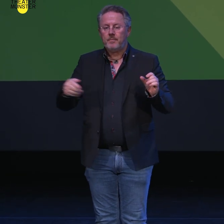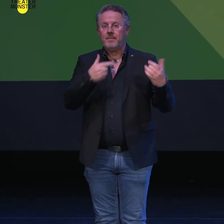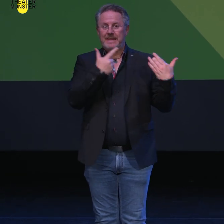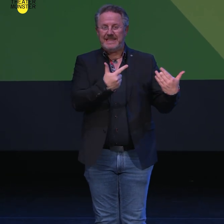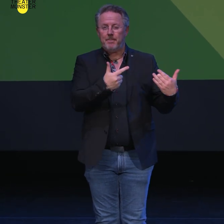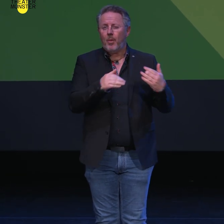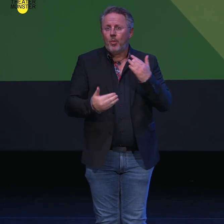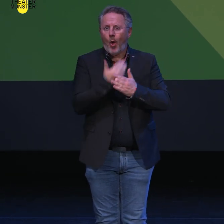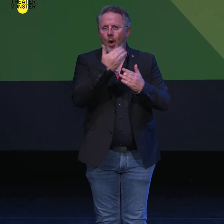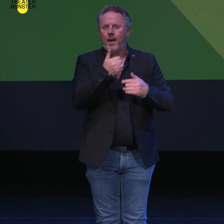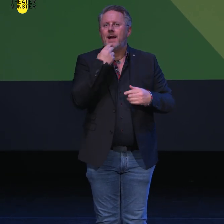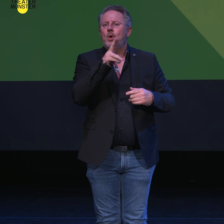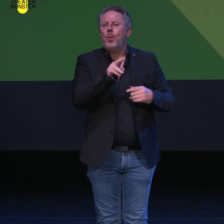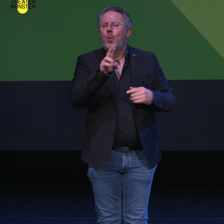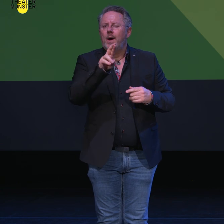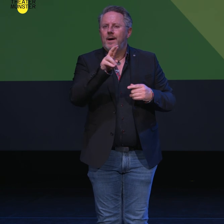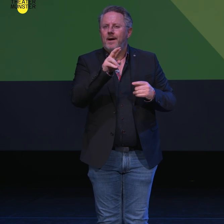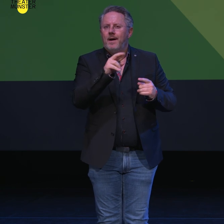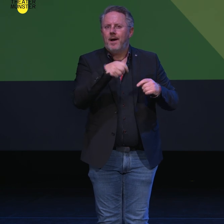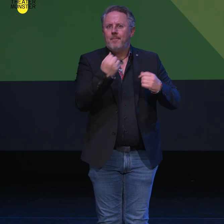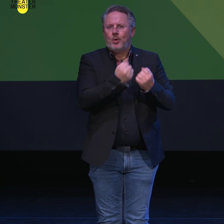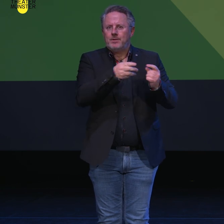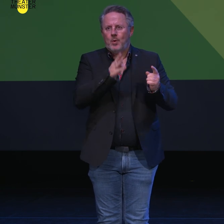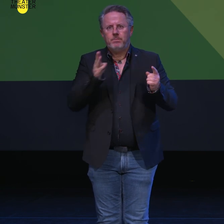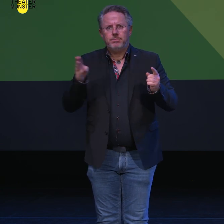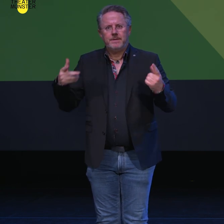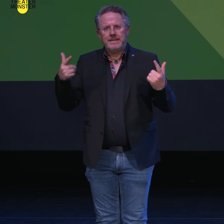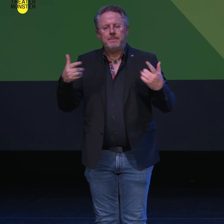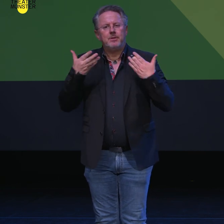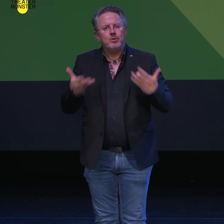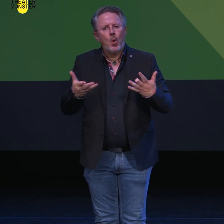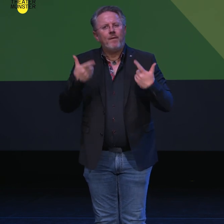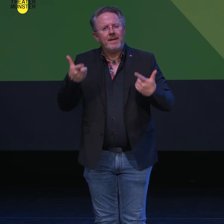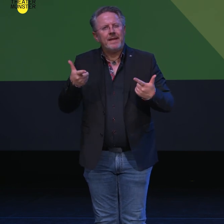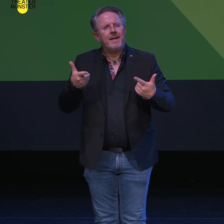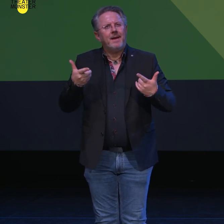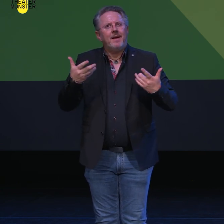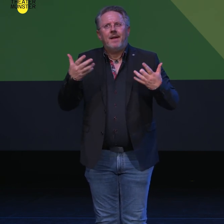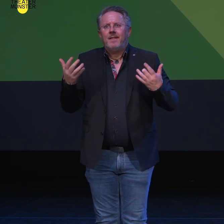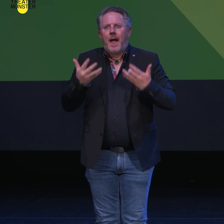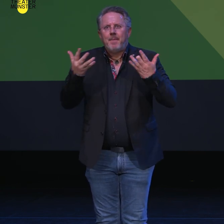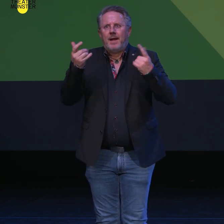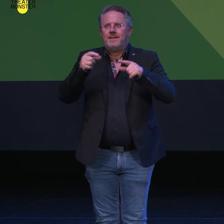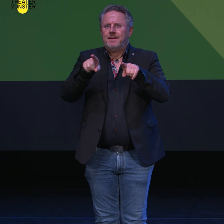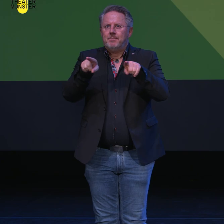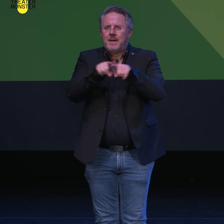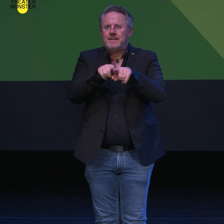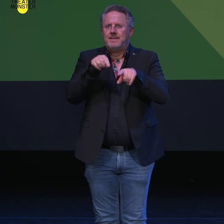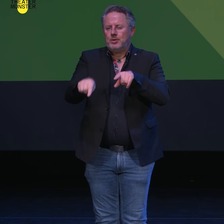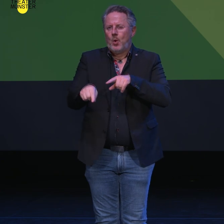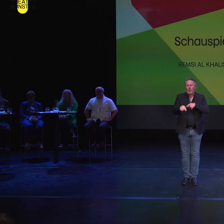Erstaufführungen geben wird. Dass es einen deutlichen Schwerpunkt auf der zeitgenössischen Dramatik und der zeitgenössischen Autorinnenschaft geben wird.